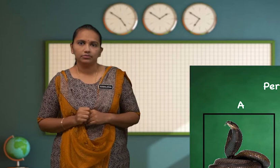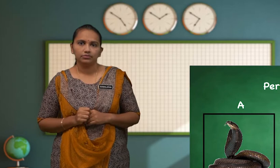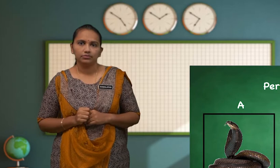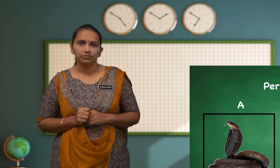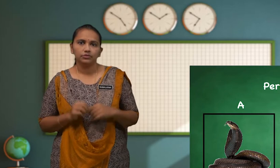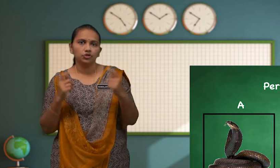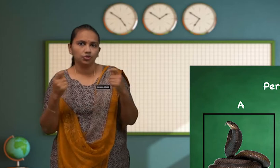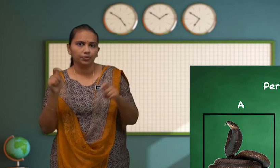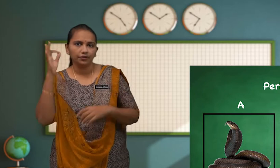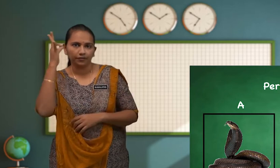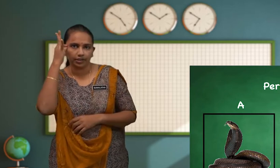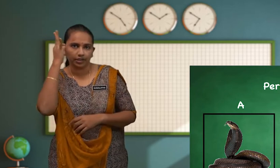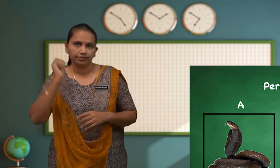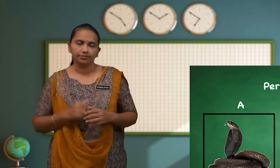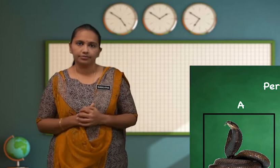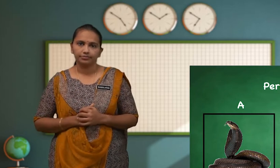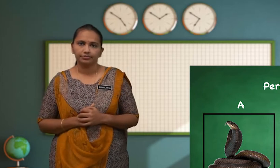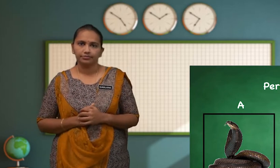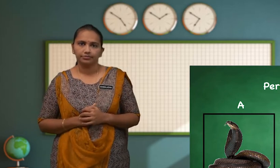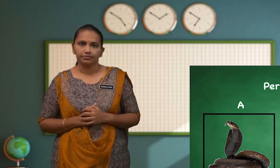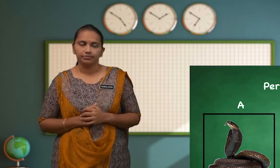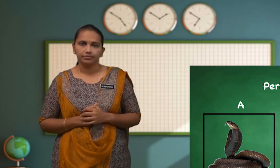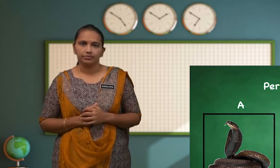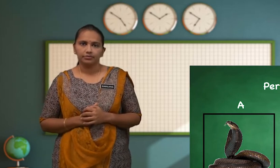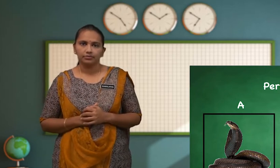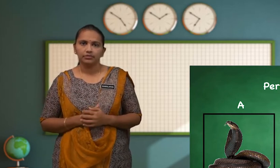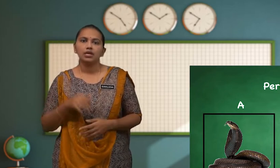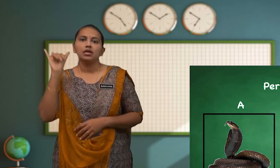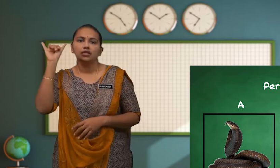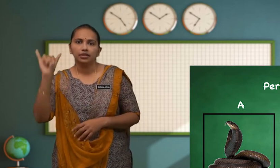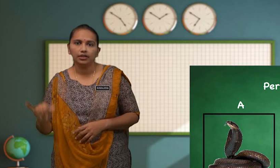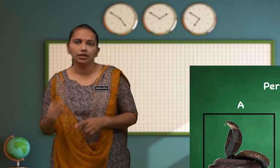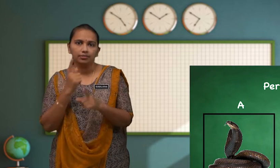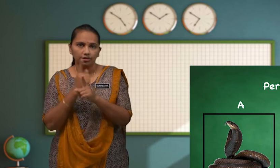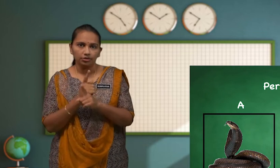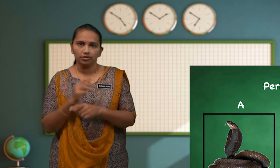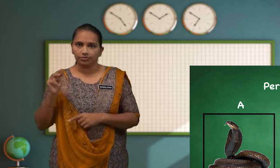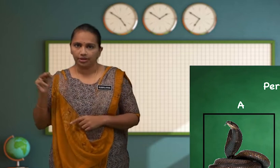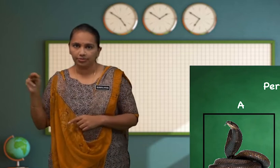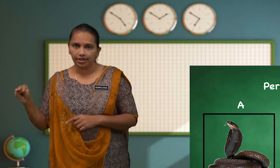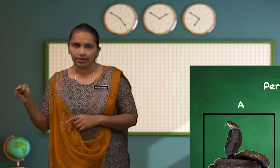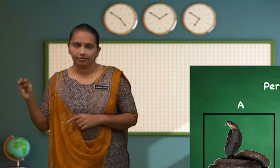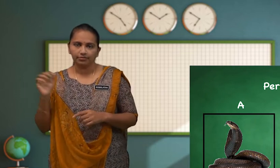Cuba fikir Ya Betul Murid-murid